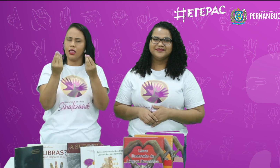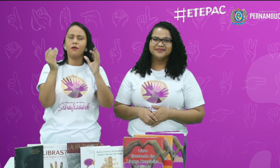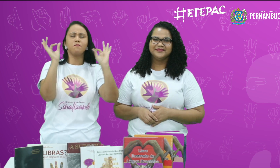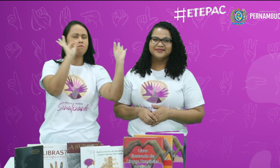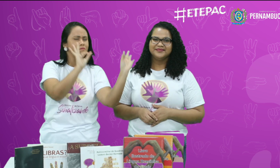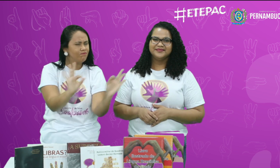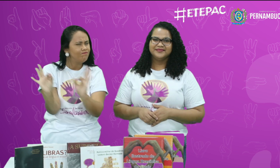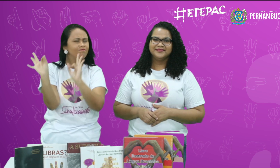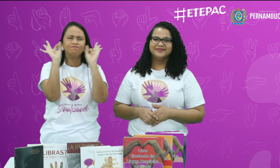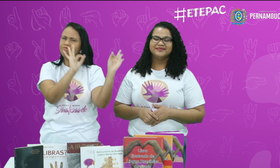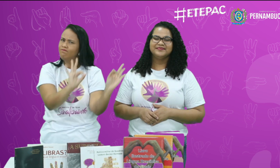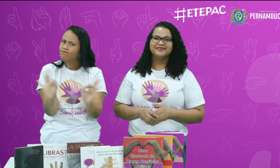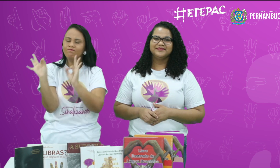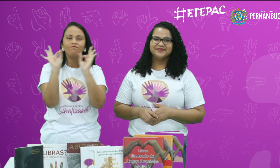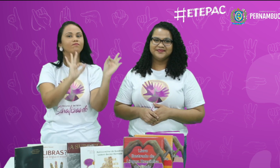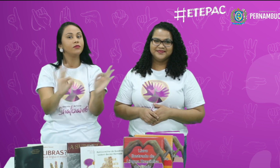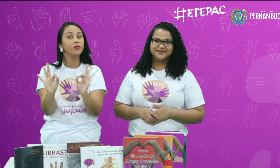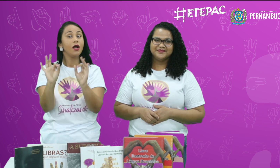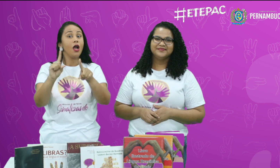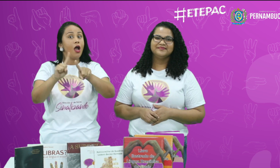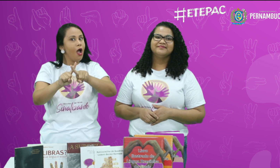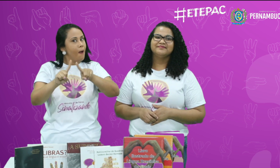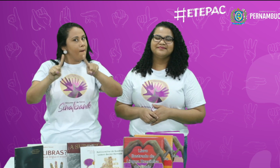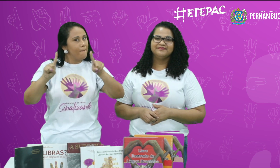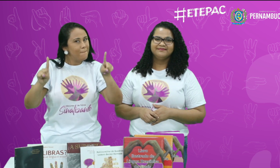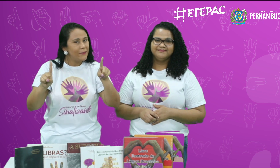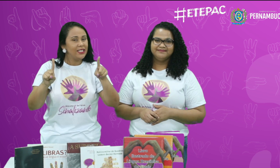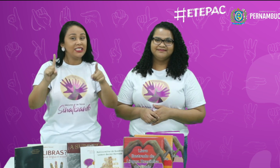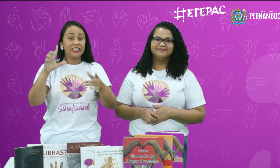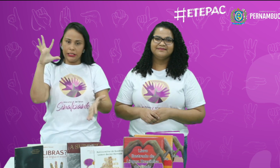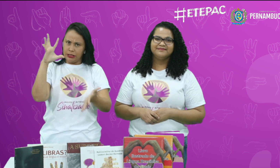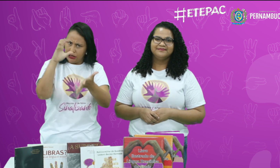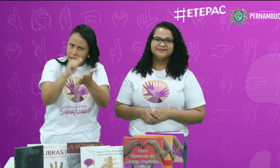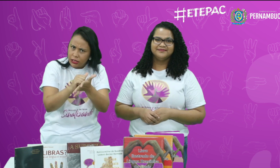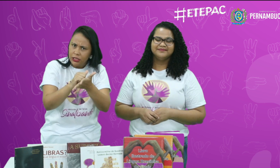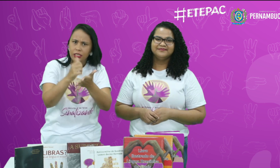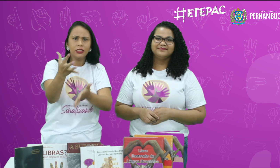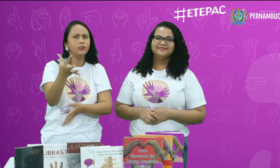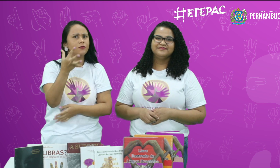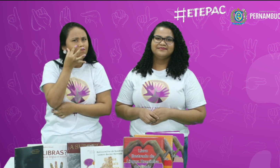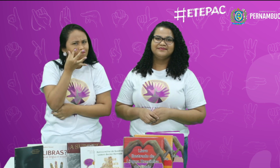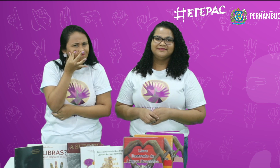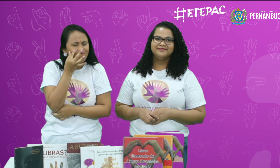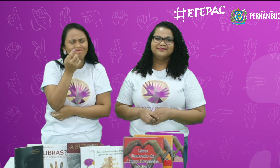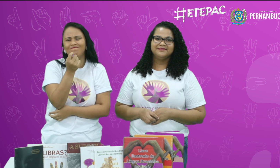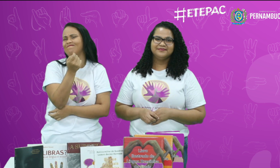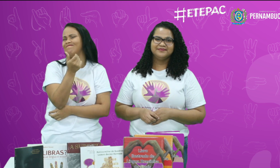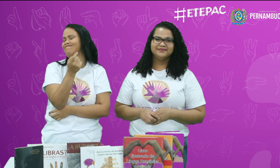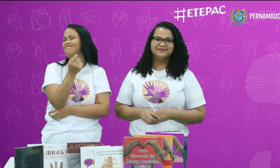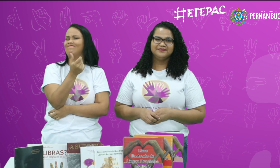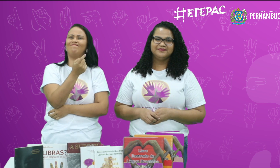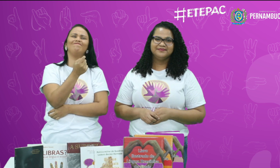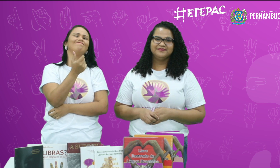teve muitas visualizações, mas registro de presença foram poucos.